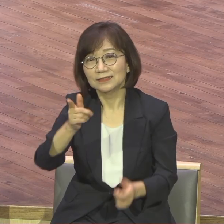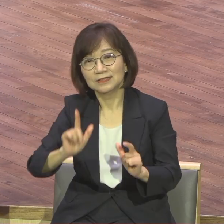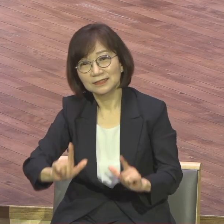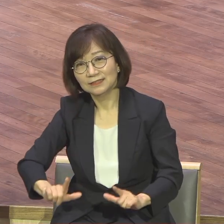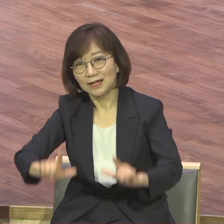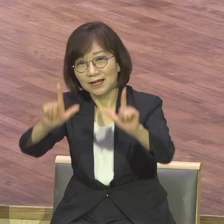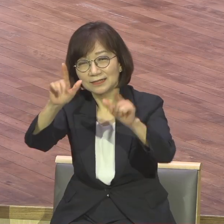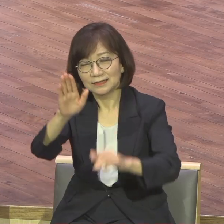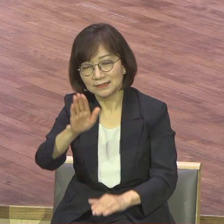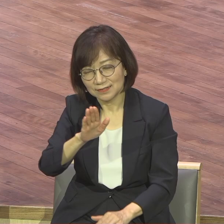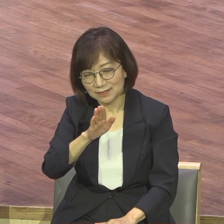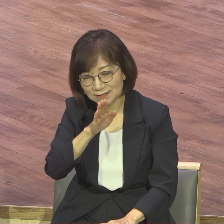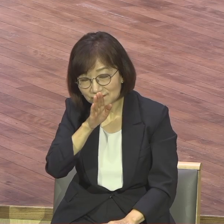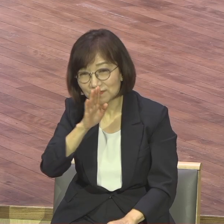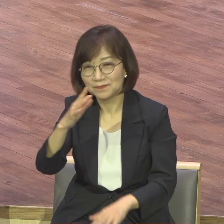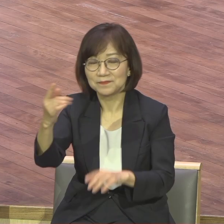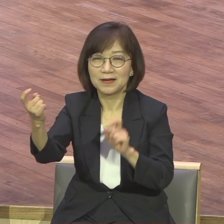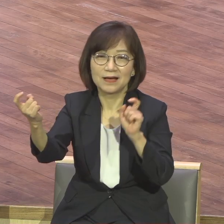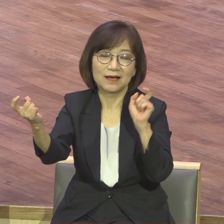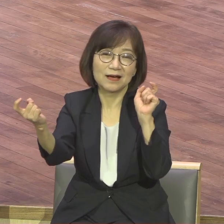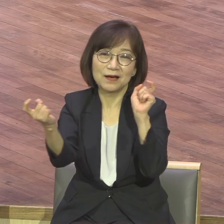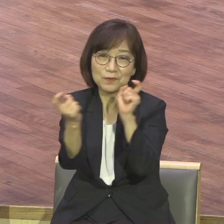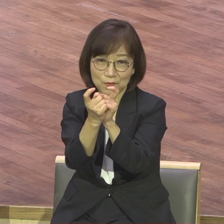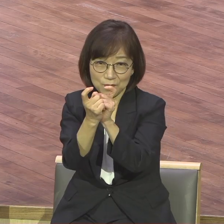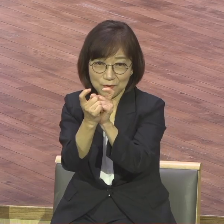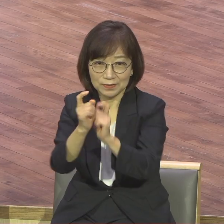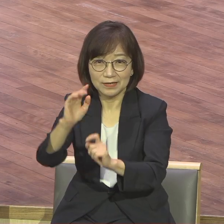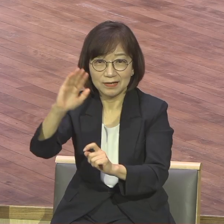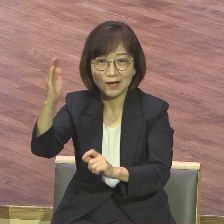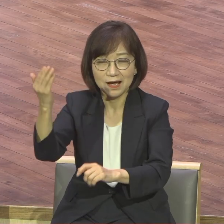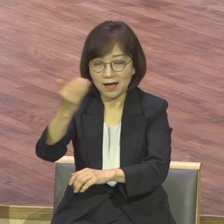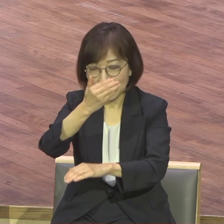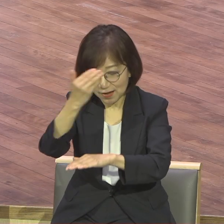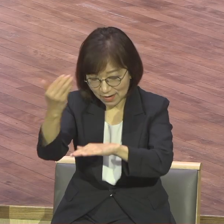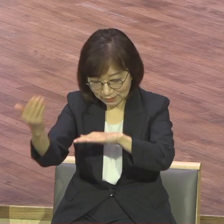그날은 정명 찾아오리라